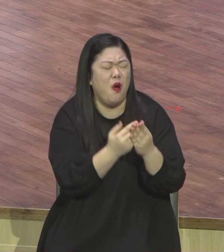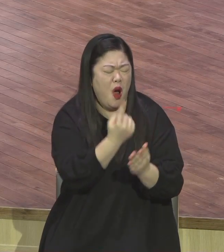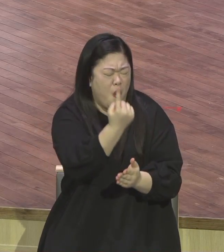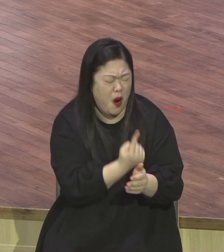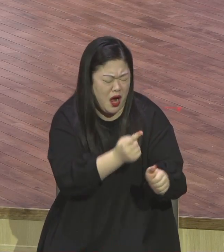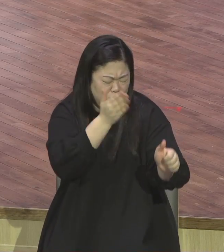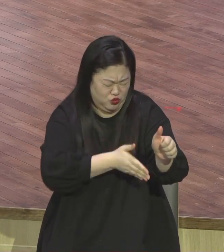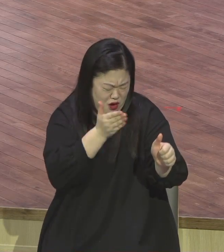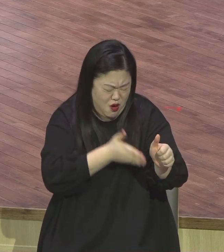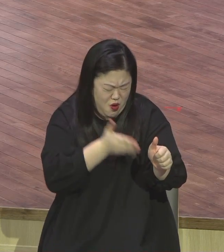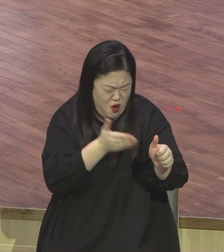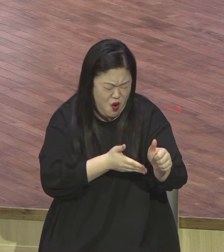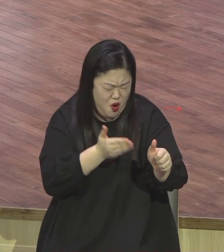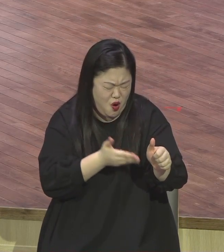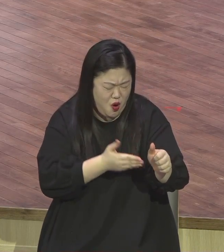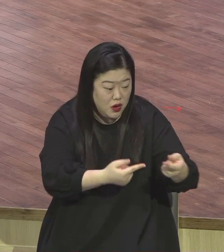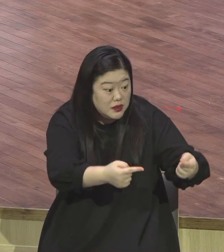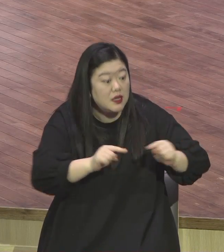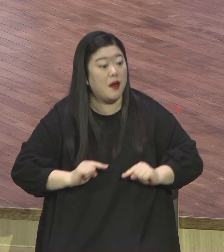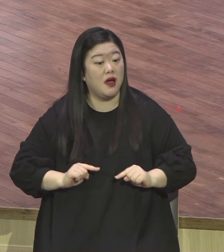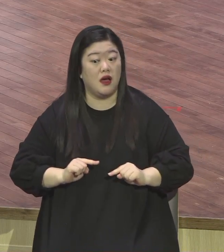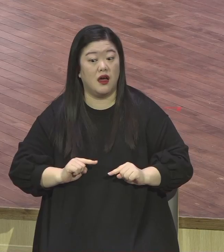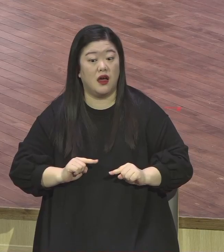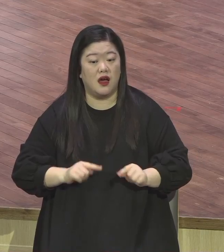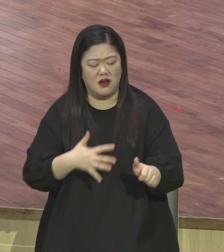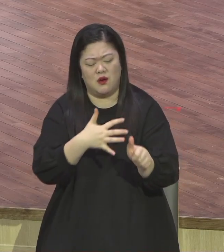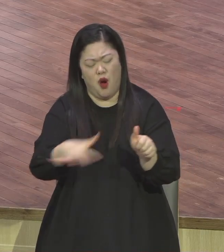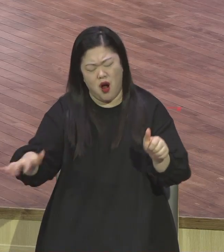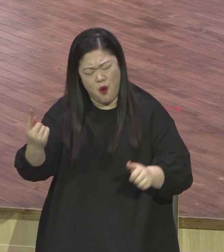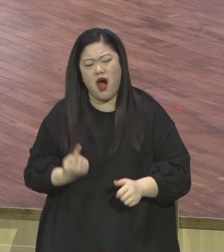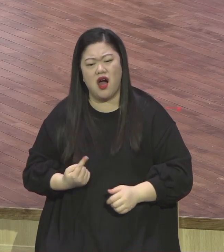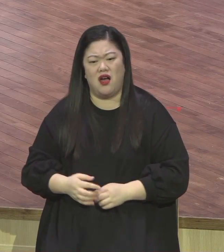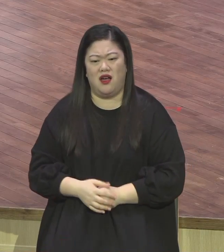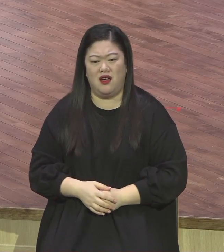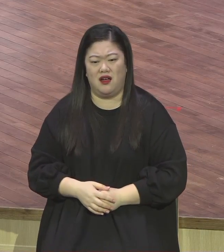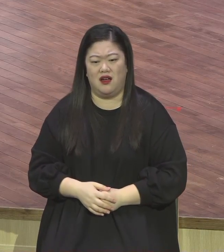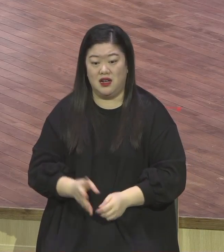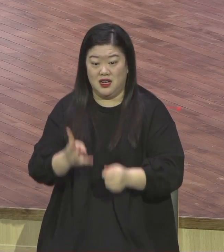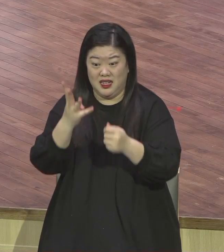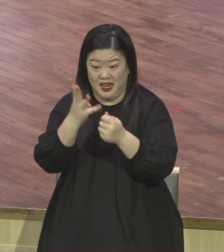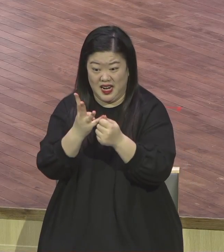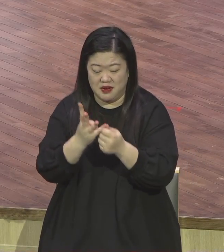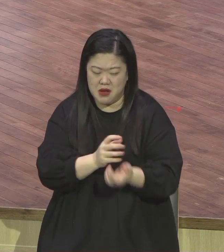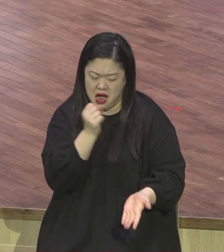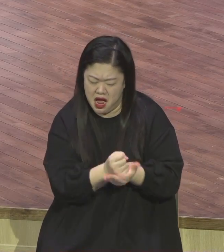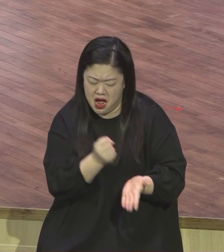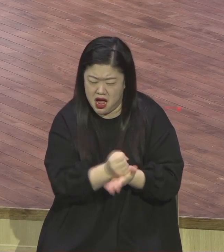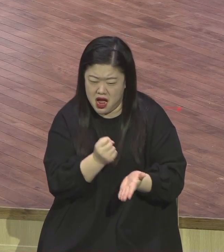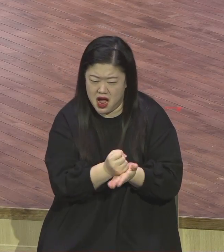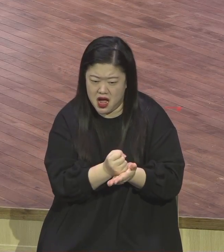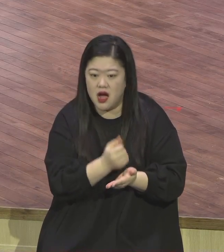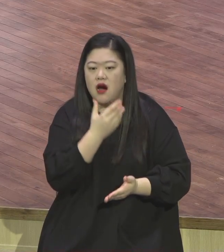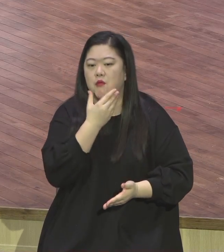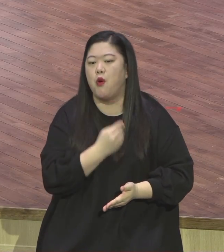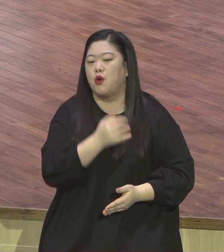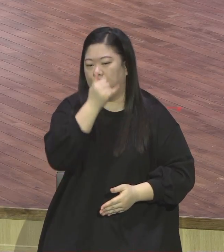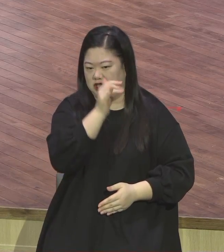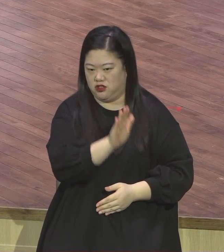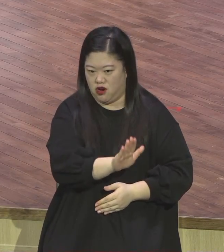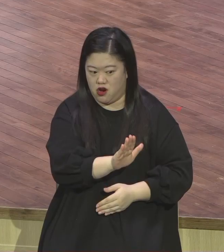있나니 그들은 교회 안에서 따돌림을 당할 것이요 남의 말 옮기기를 좋아하는 자는 복이 있나니 그들은 내가 가장 좋아하는